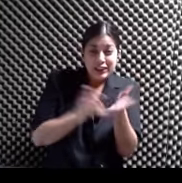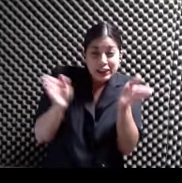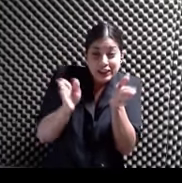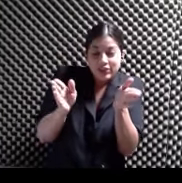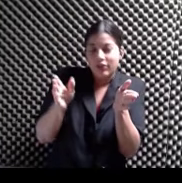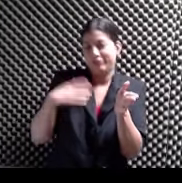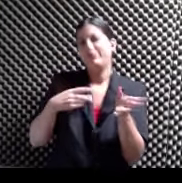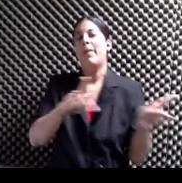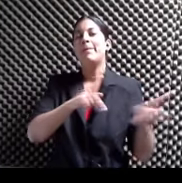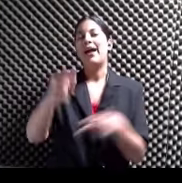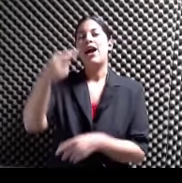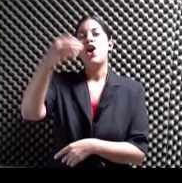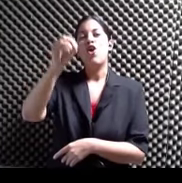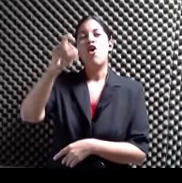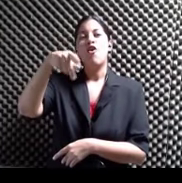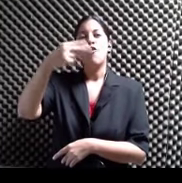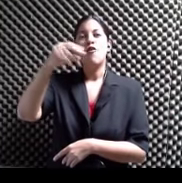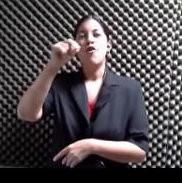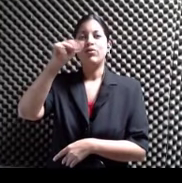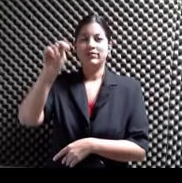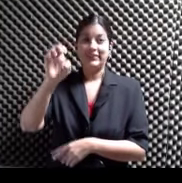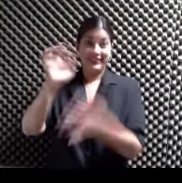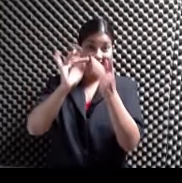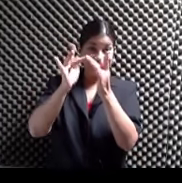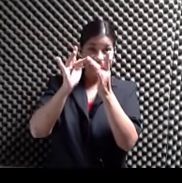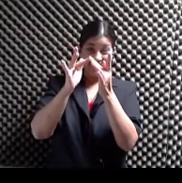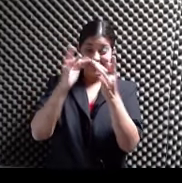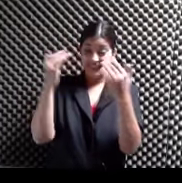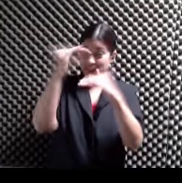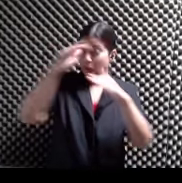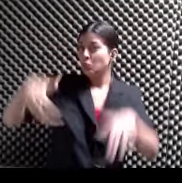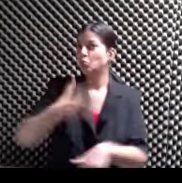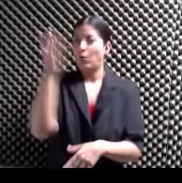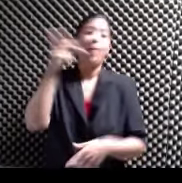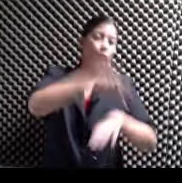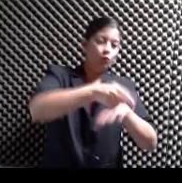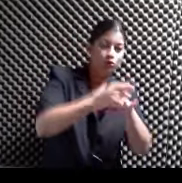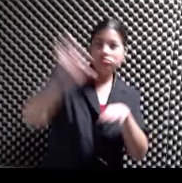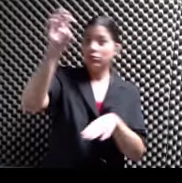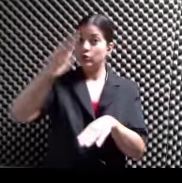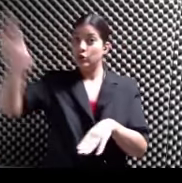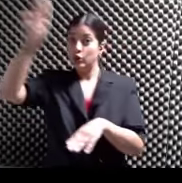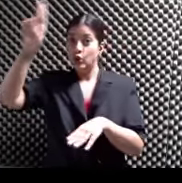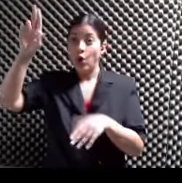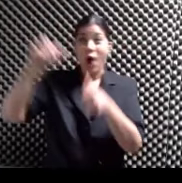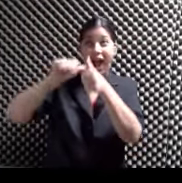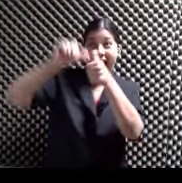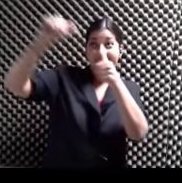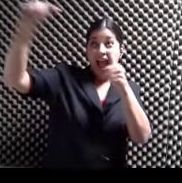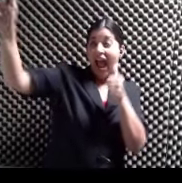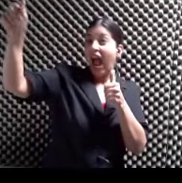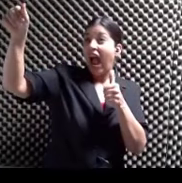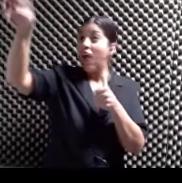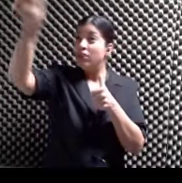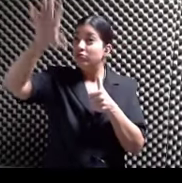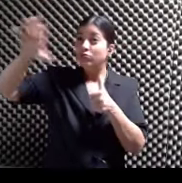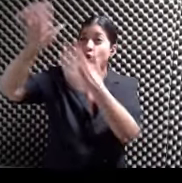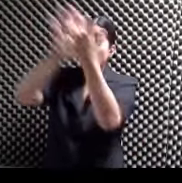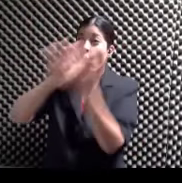&T Tienes llamadas Mensajes e internet Limitados En Puerto Rico Y Estados Unidos Larga distancia Roaming Y además texteo Y limitado A más de 100 países Por solo 50